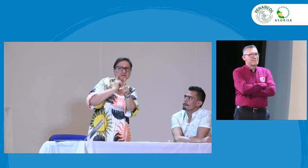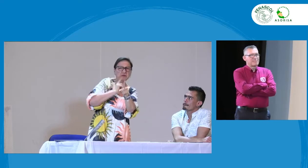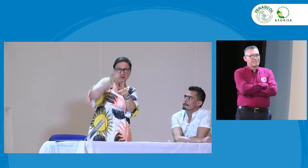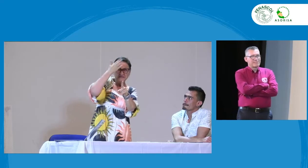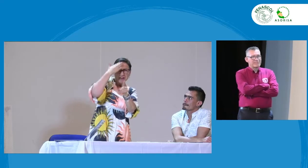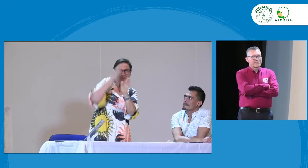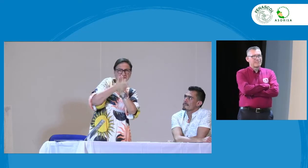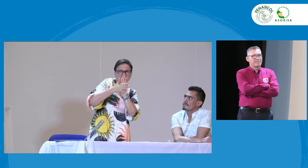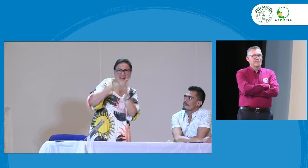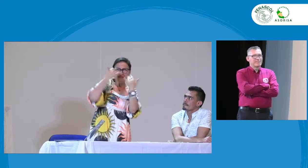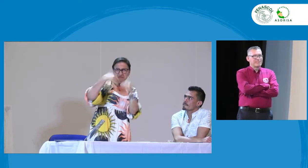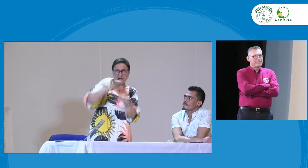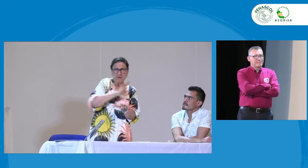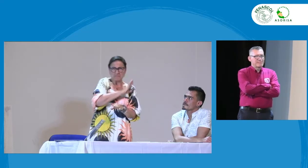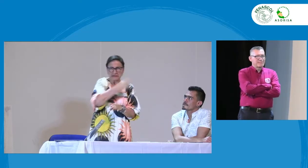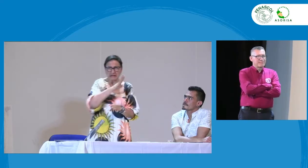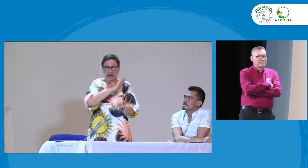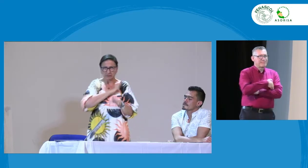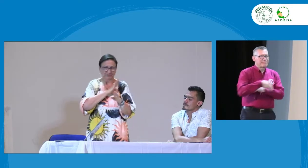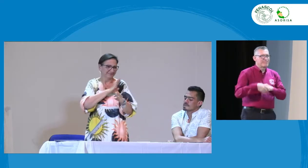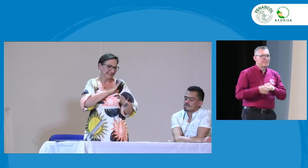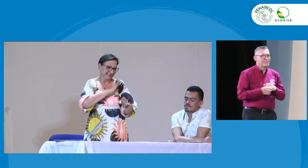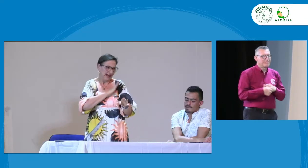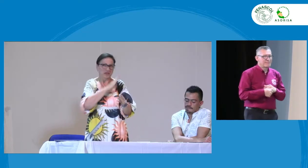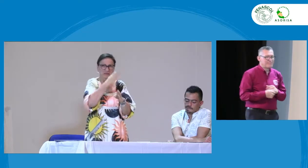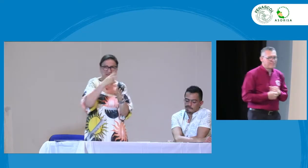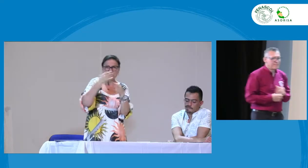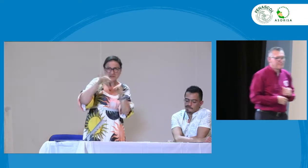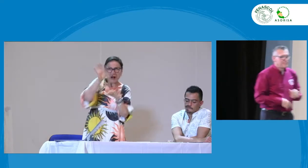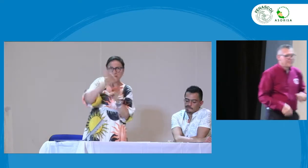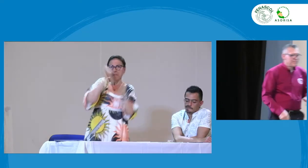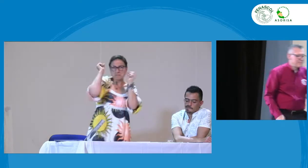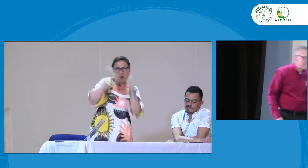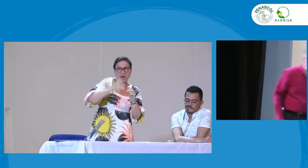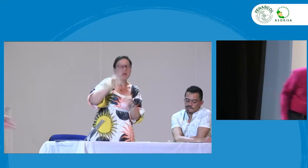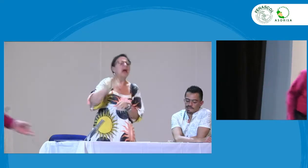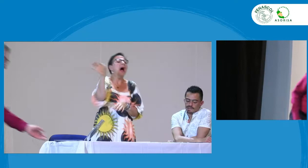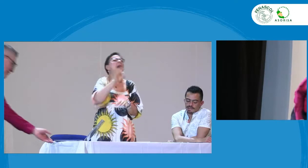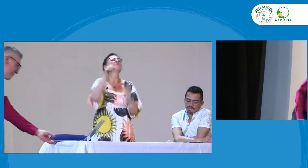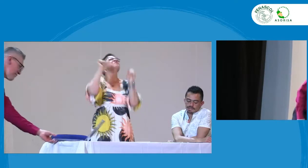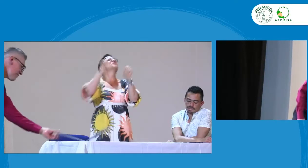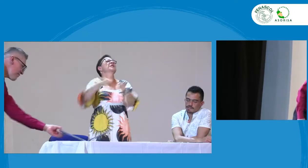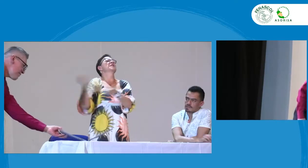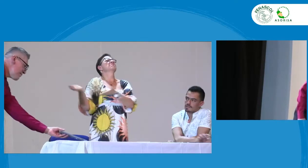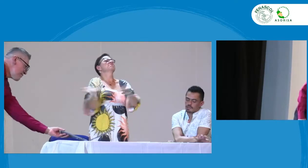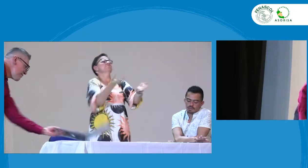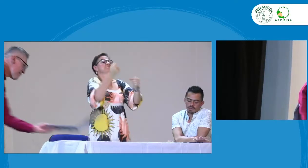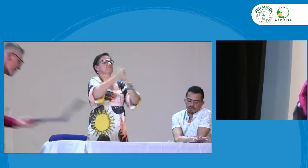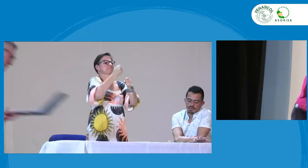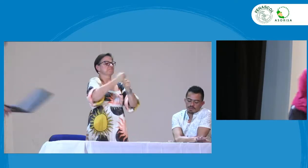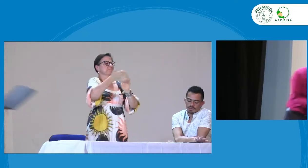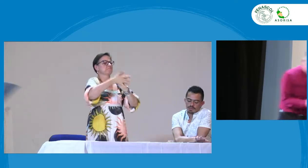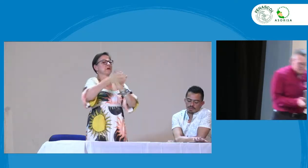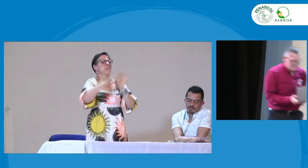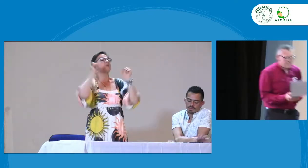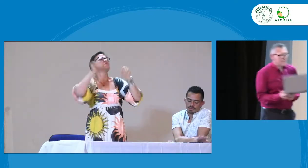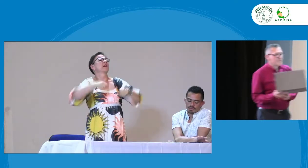que dicen ah, bueno, es una persona sorda, sabe lengua de señas, se gradúa del bachillerato, bueno, tiene las